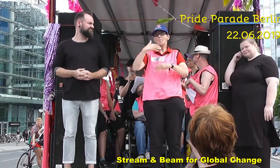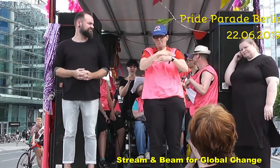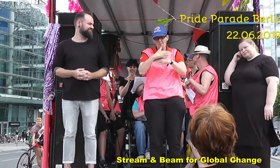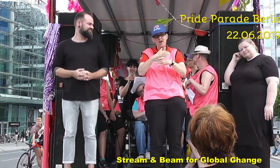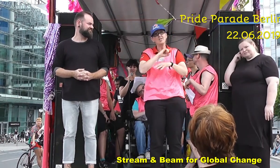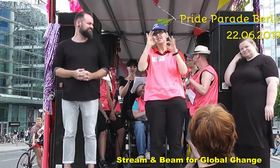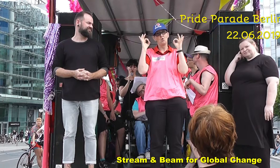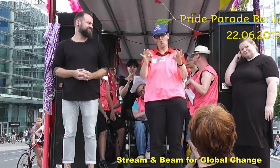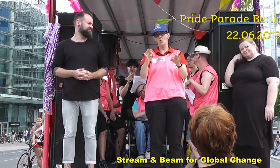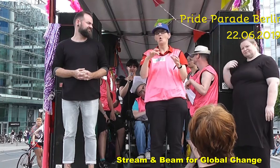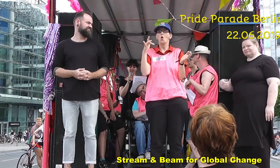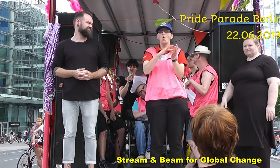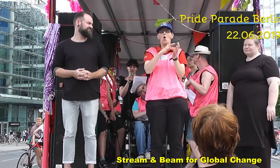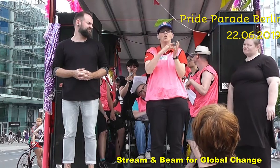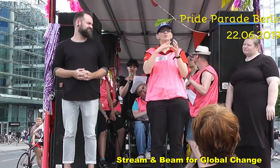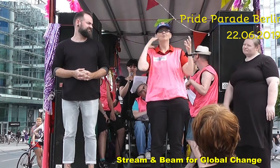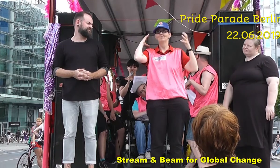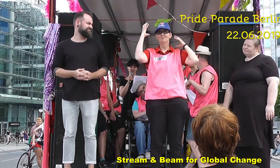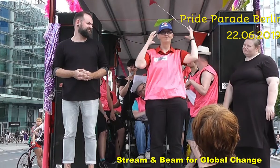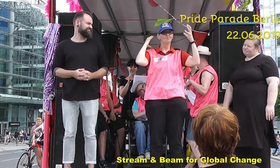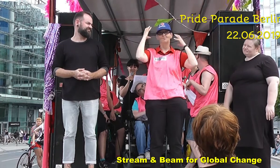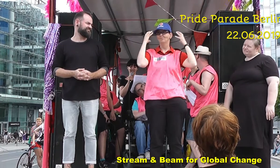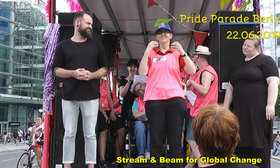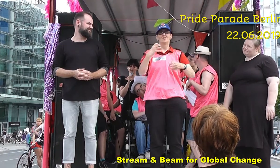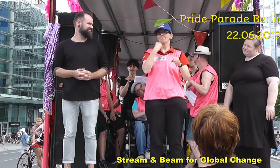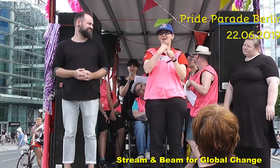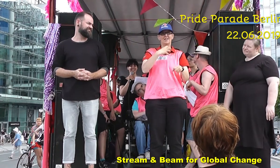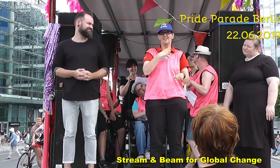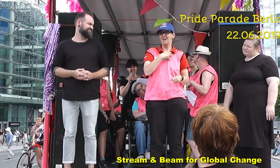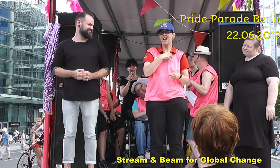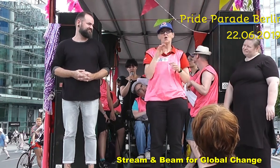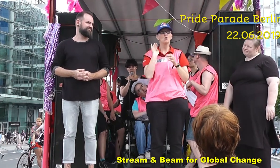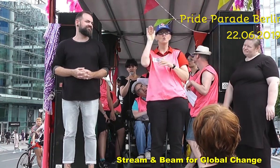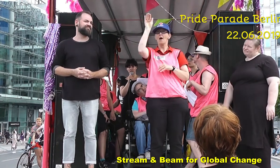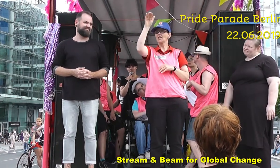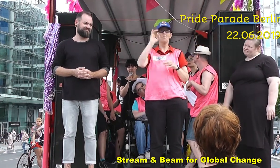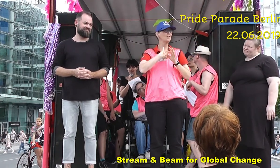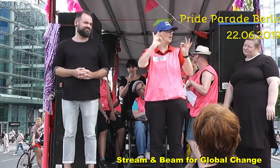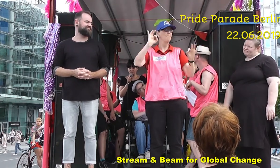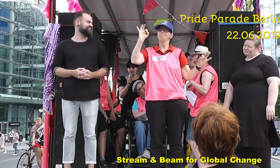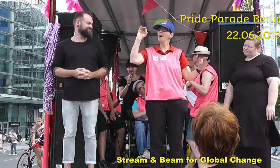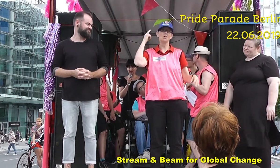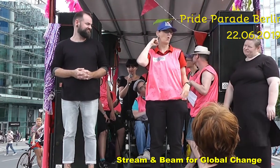Mit der Prothese hören viele Menschen, die sie haben, nicht gut.